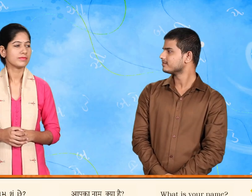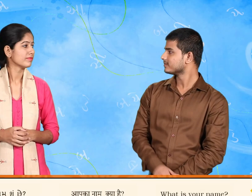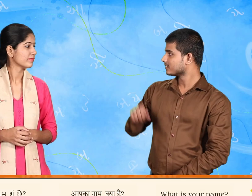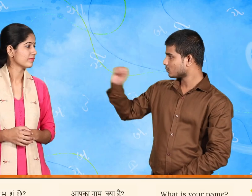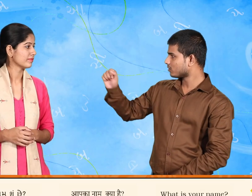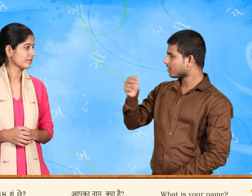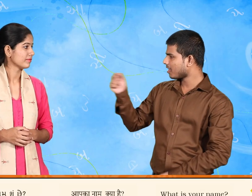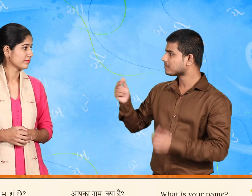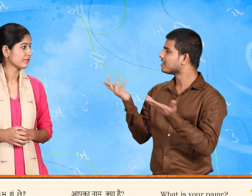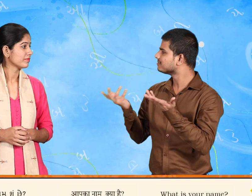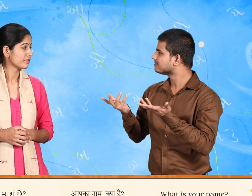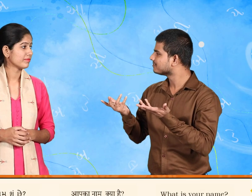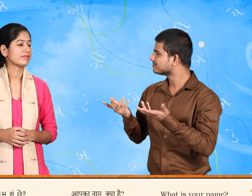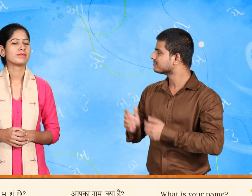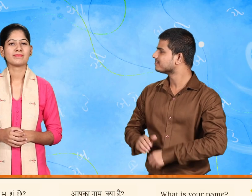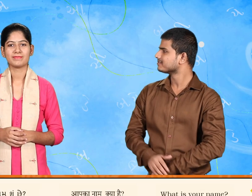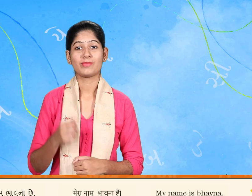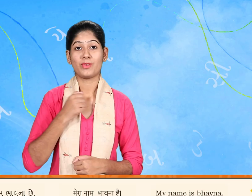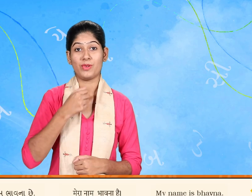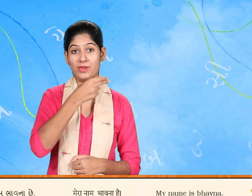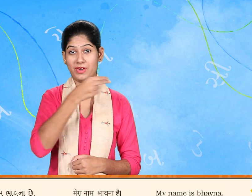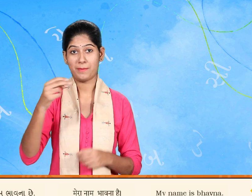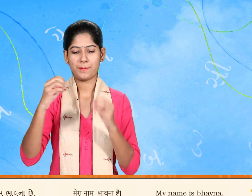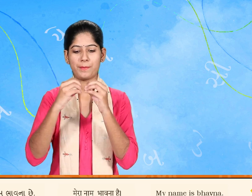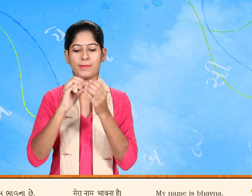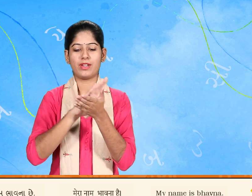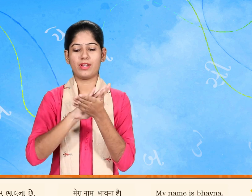તમારુ નામ શું છે મારુ નામ ભાવના છે